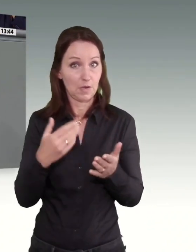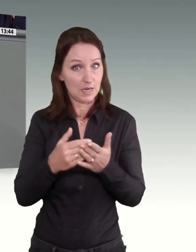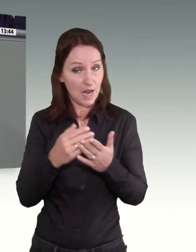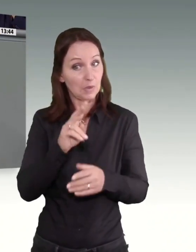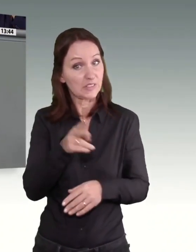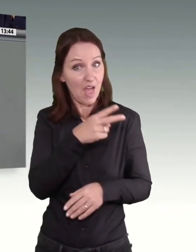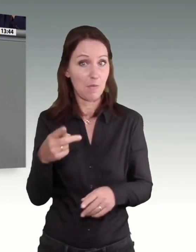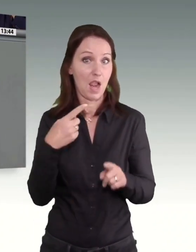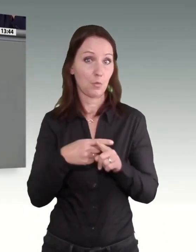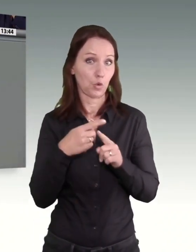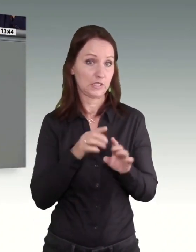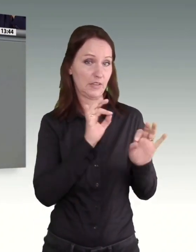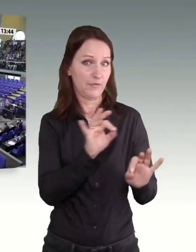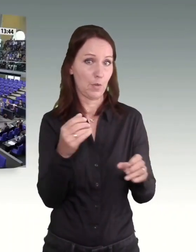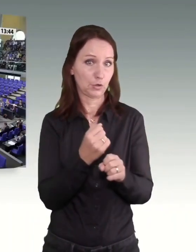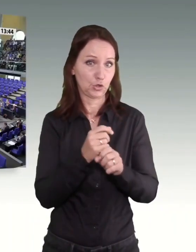Gutes. Vielen Dank.